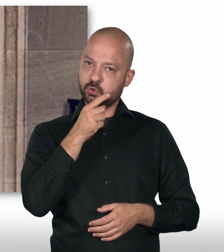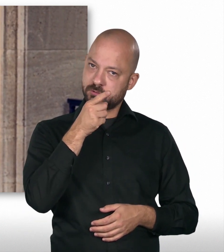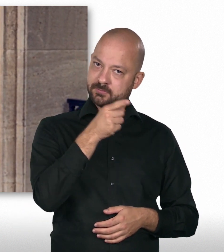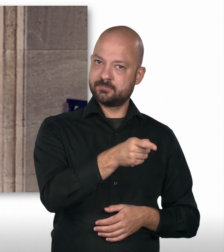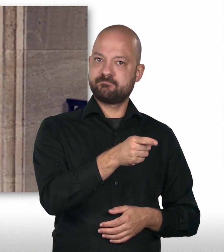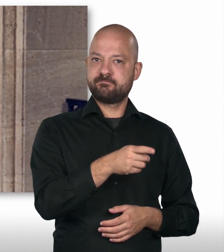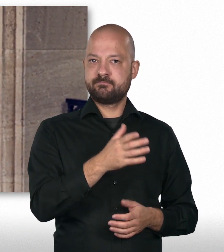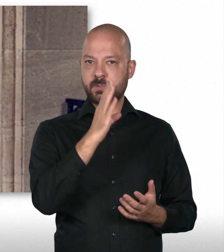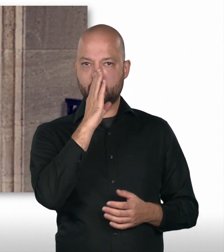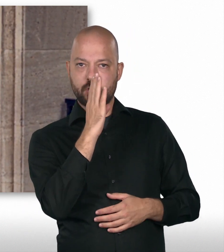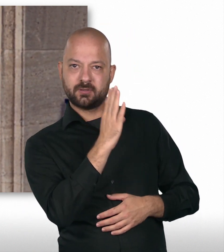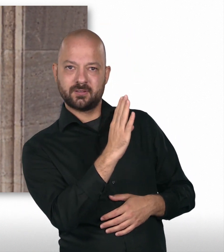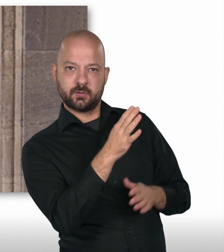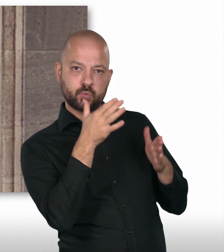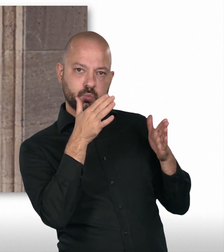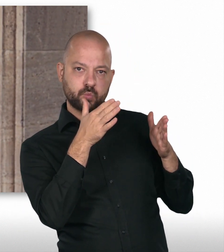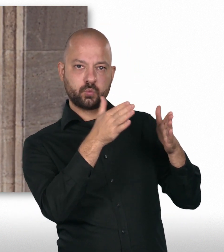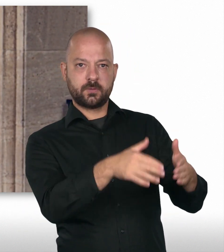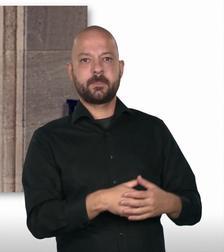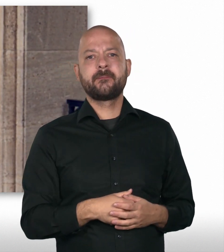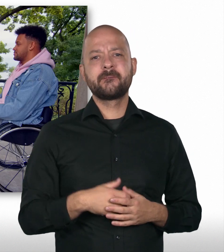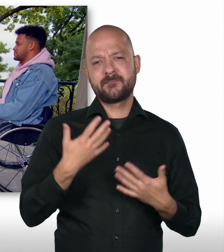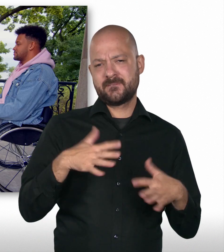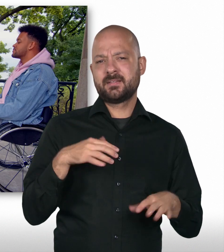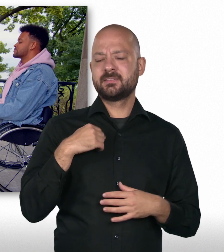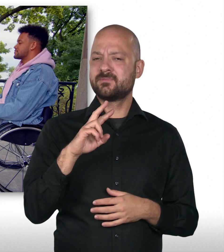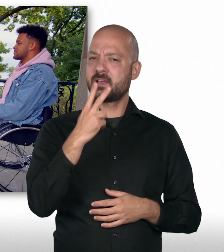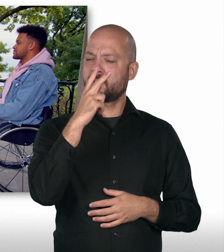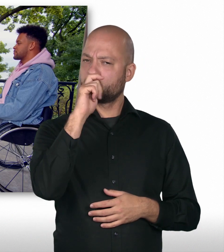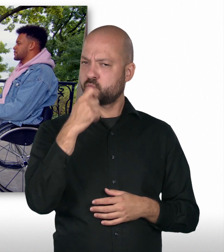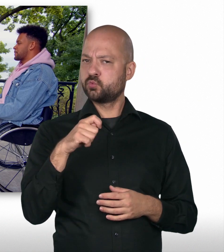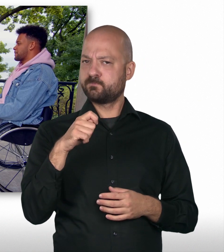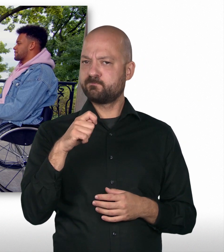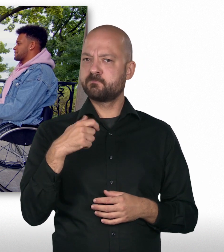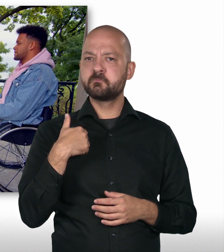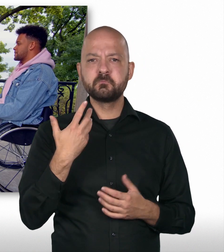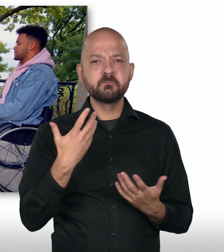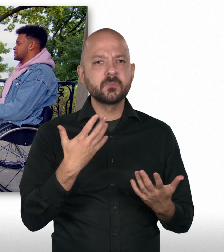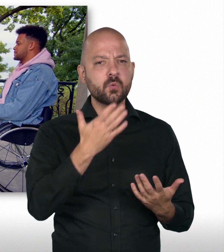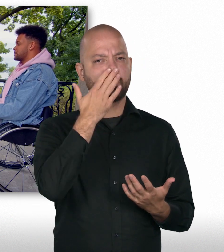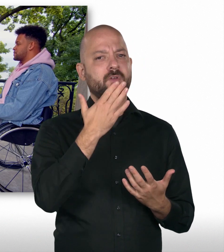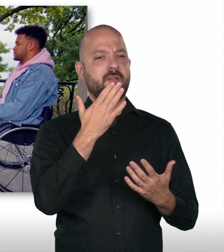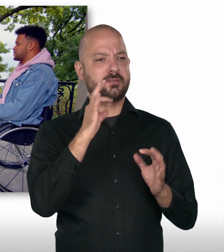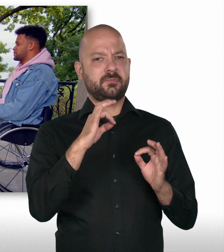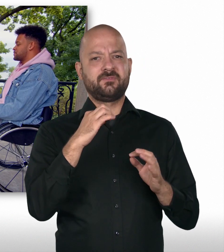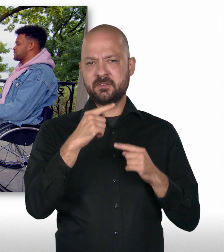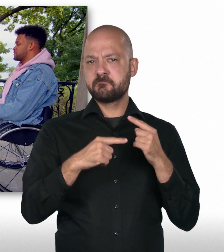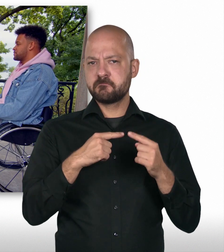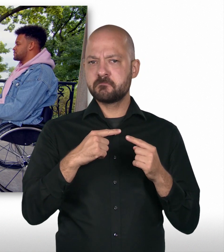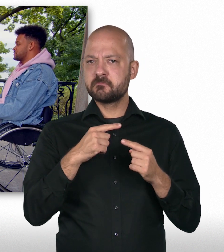wollte mich eben gerne in Richtung Politik stärker orientieren. Und habe dann auch gerade während meines zweiten Studiums eben festgestellt, dass es